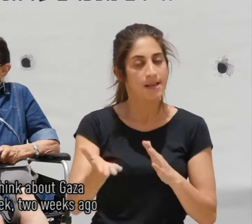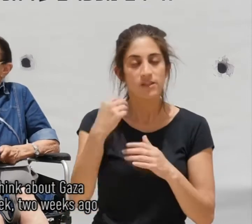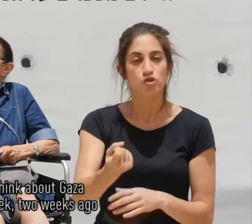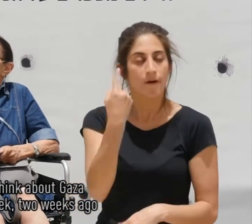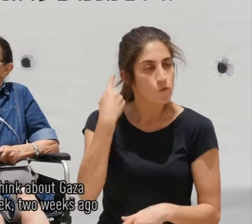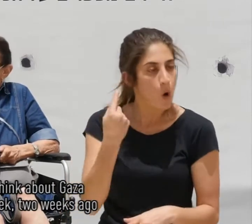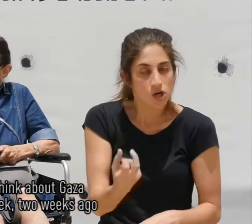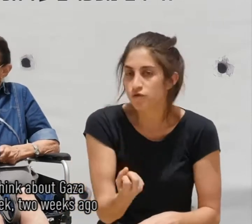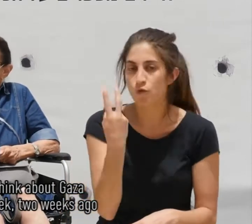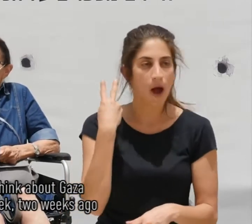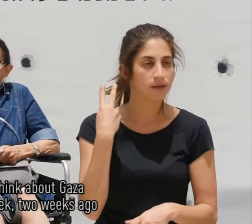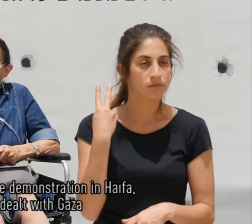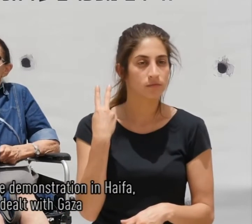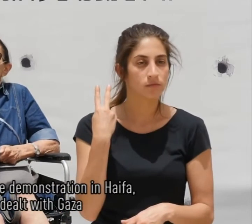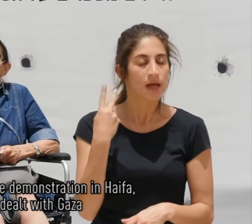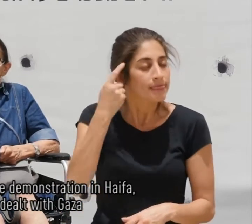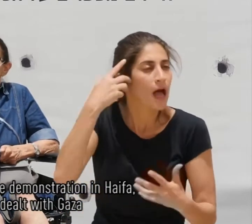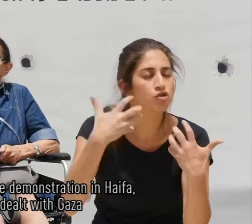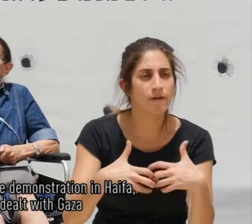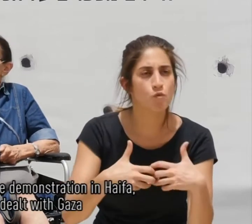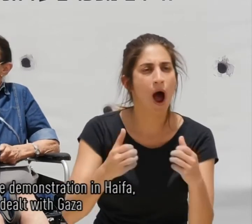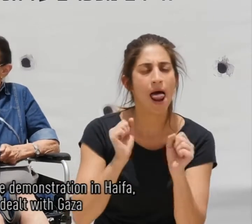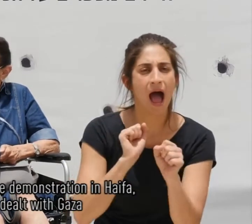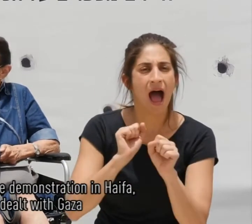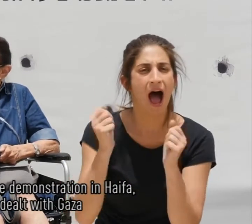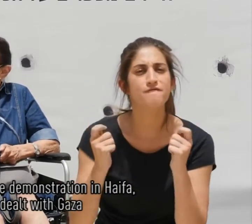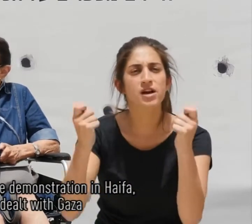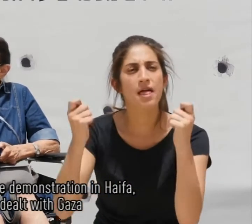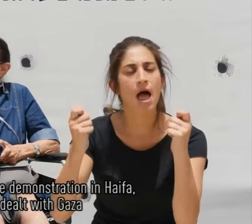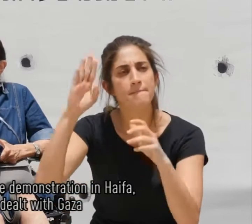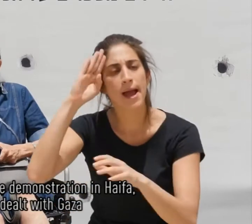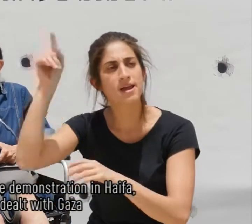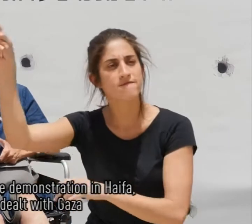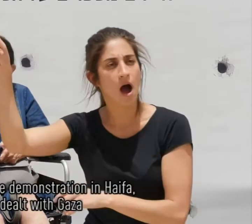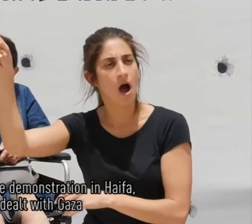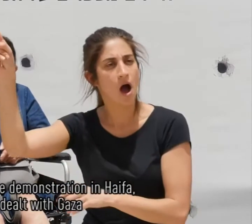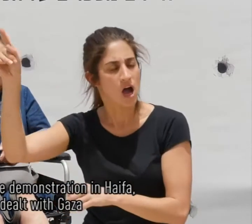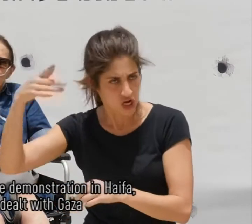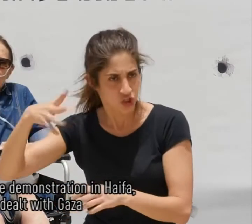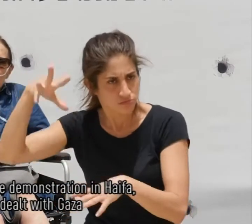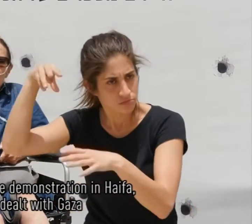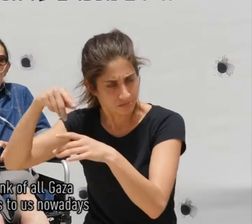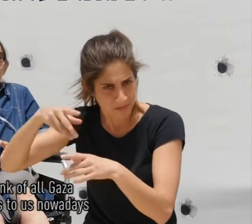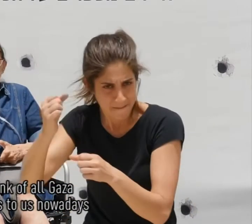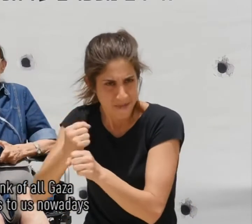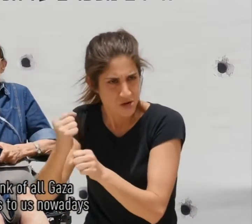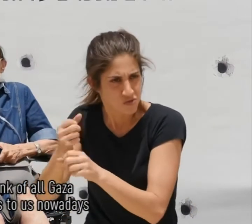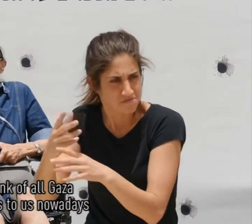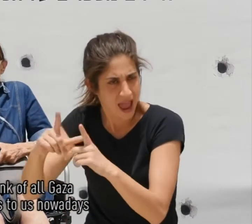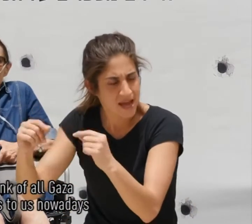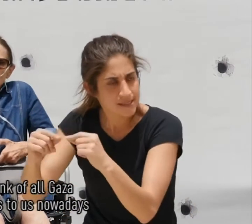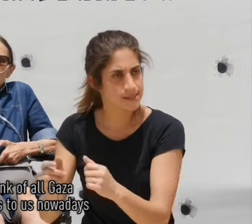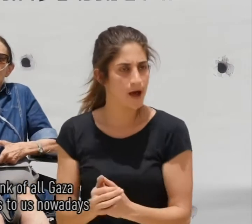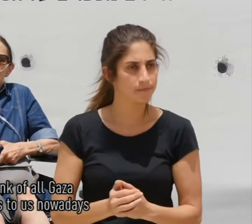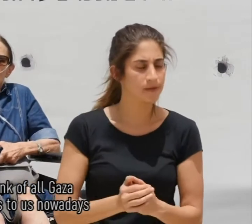שבוע, לפני שבועיים תחשבו על ההפגנה בחיפה שעסקה בעזה תחשבו